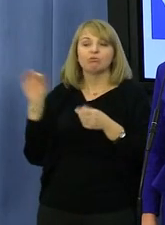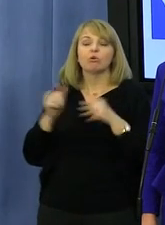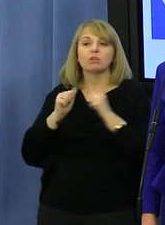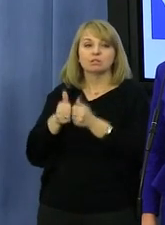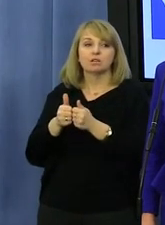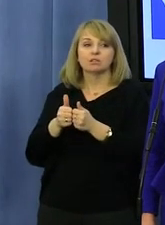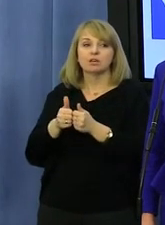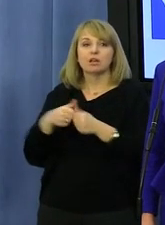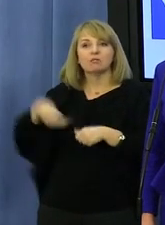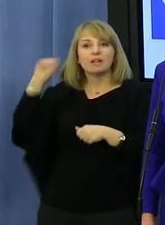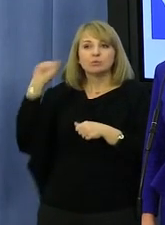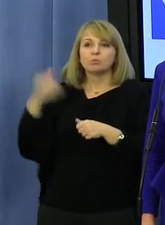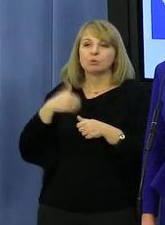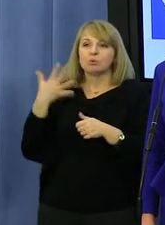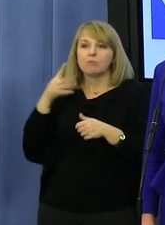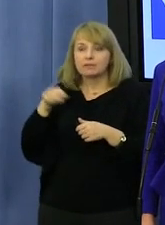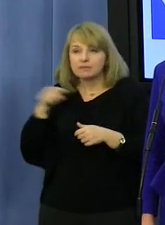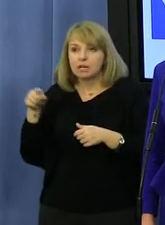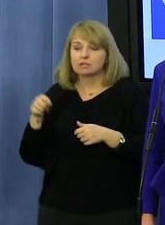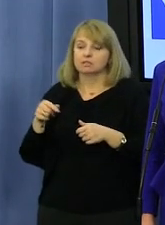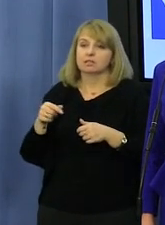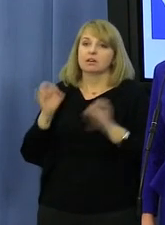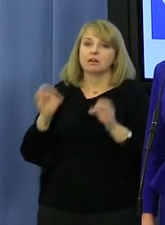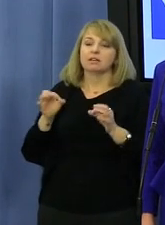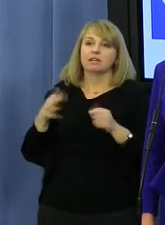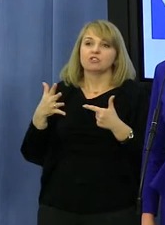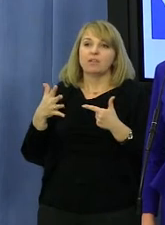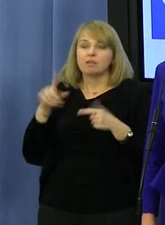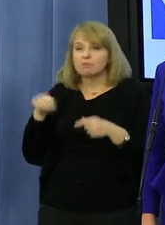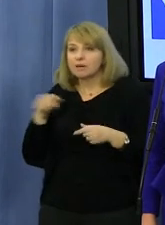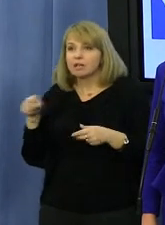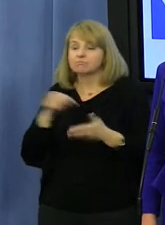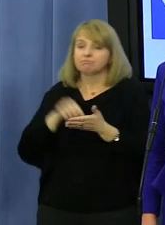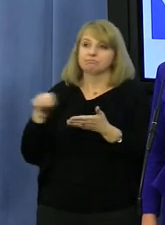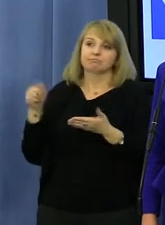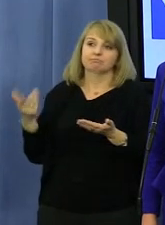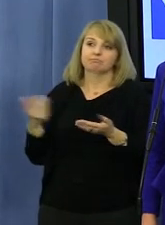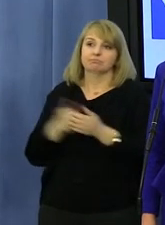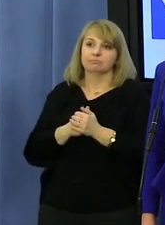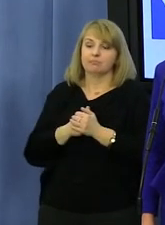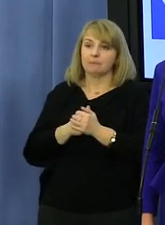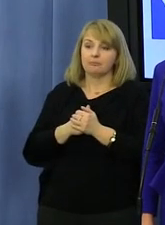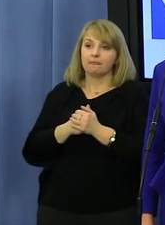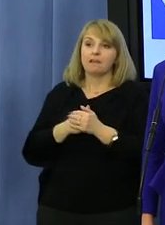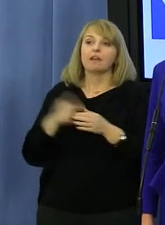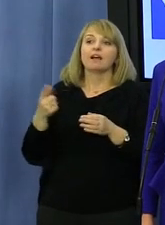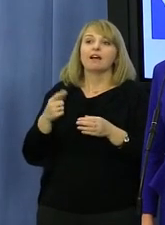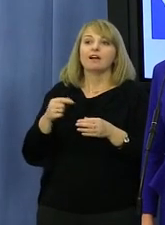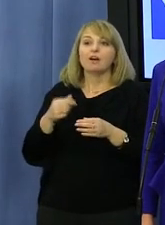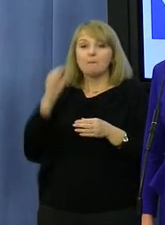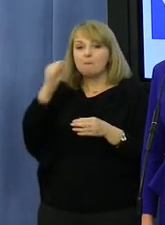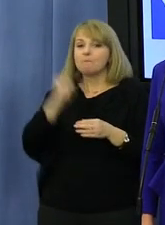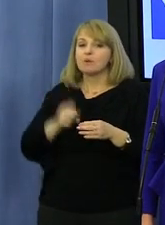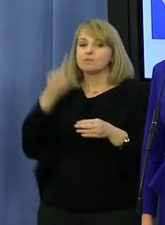to w zeszłym roku pięć razy, w ogóle siedem razy, teraz ósmy raz. Wojciech Pękalski urasta już do miara Chrystusa polskich kierowców,